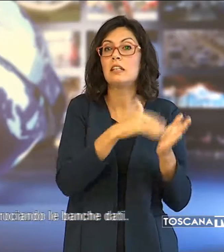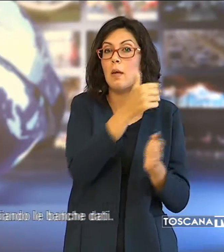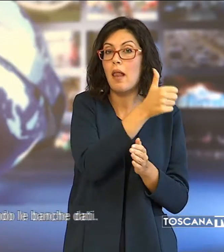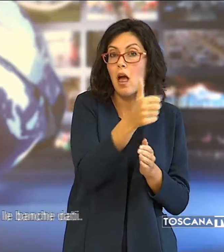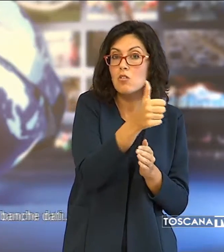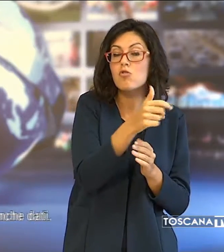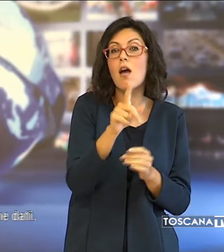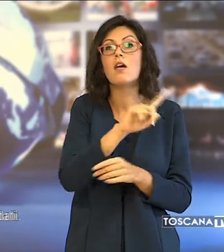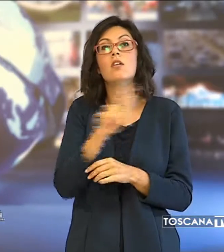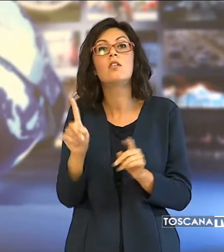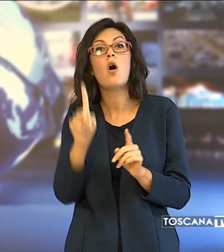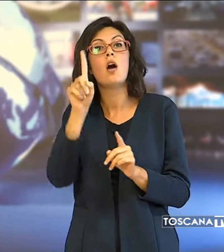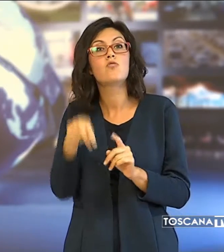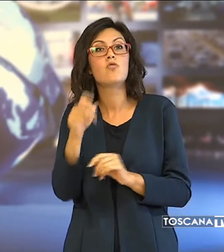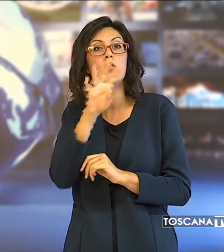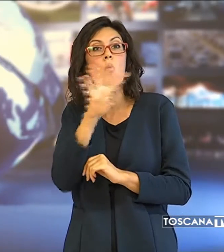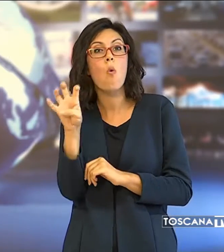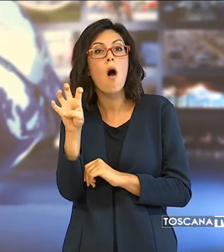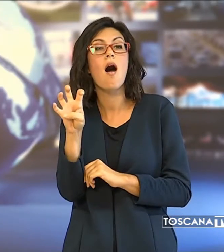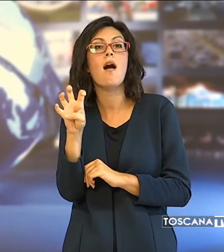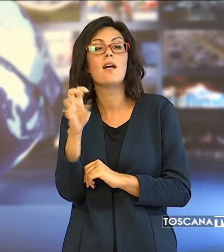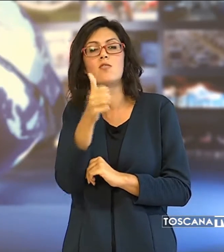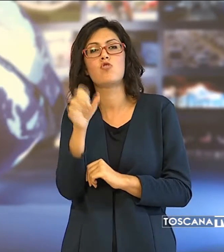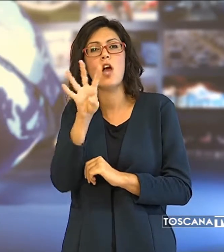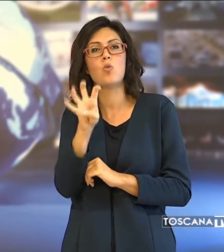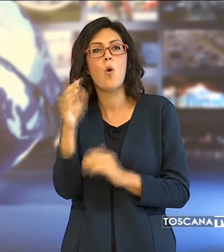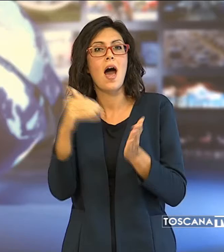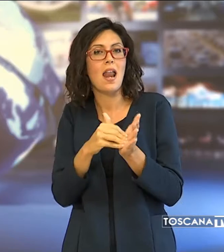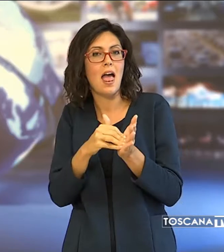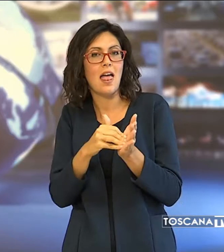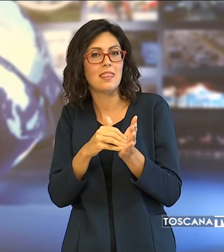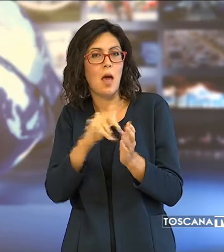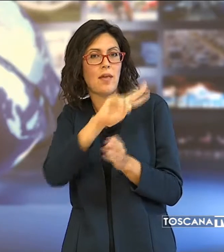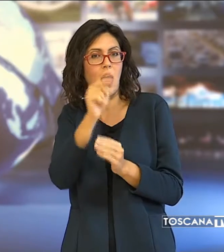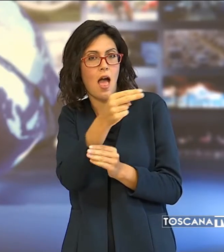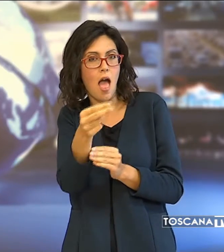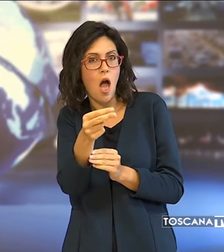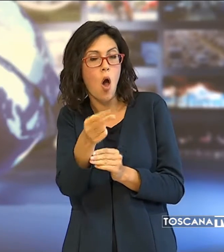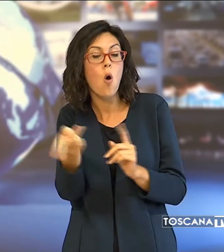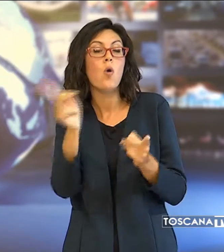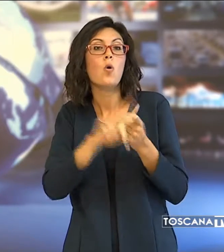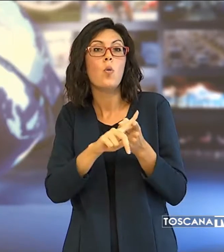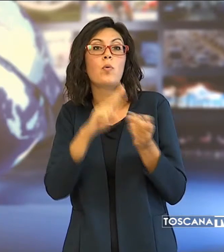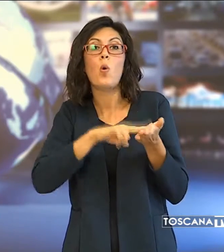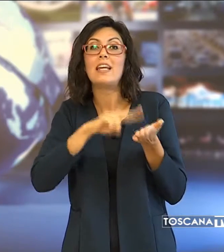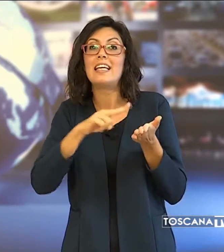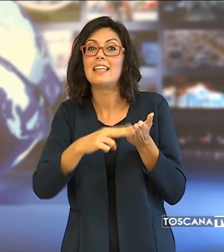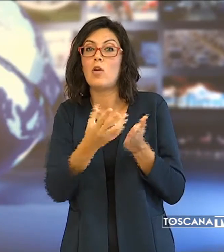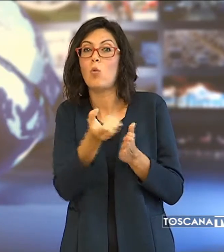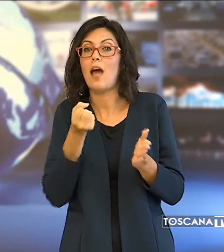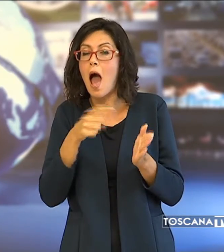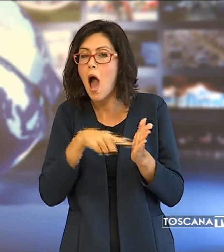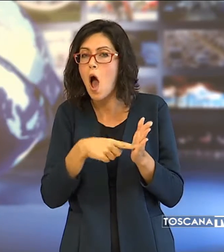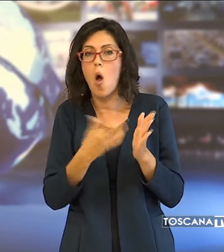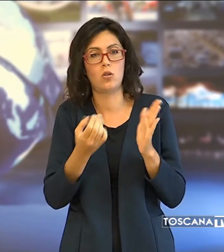a 140.400 euro, oltre all'omesso versamento delle ritenute di acconto.